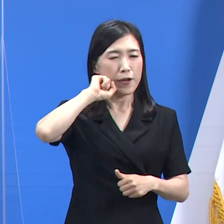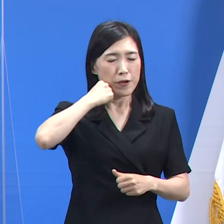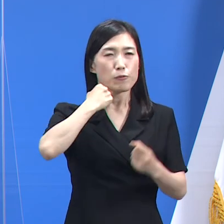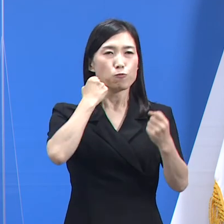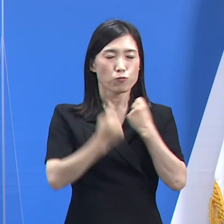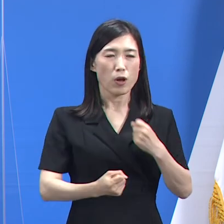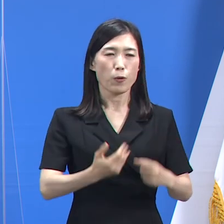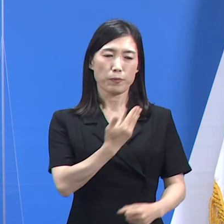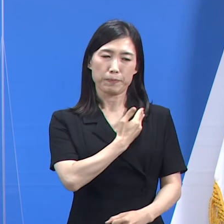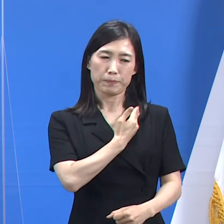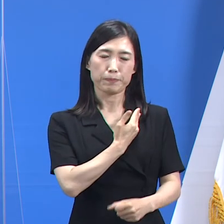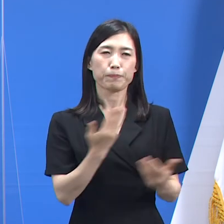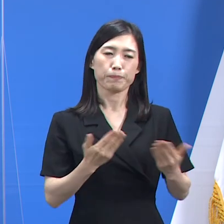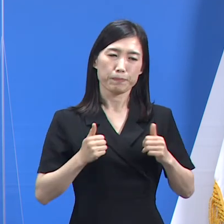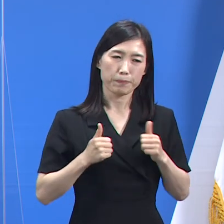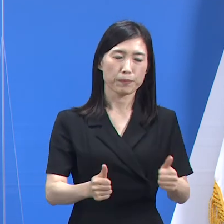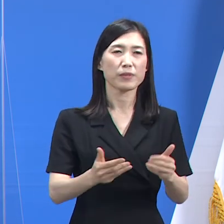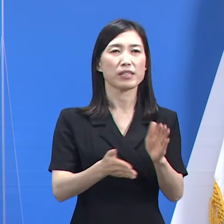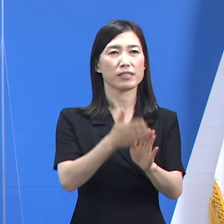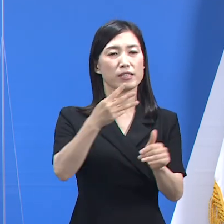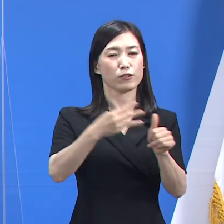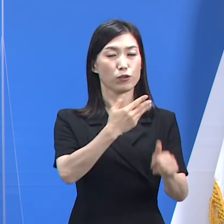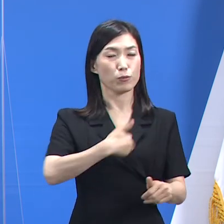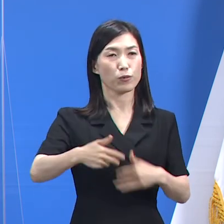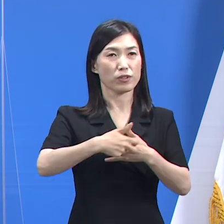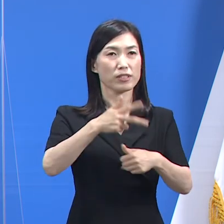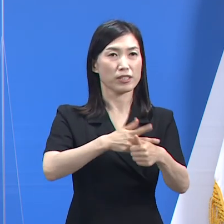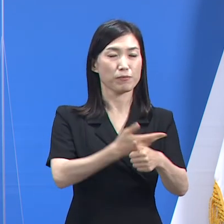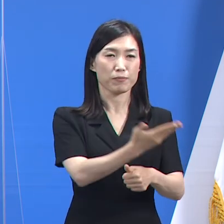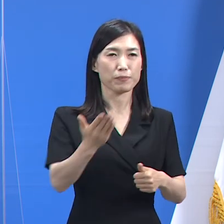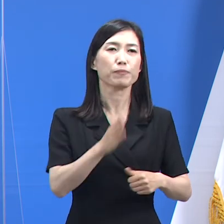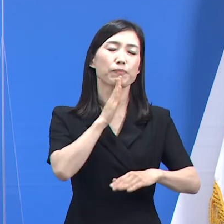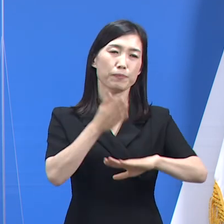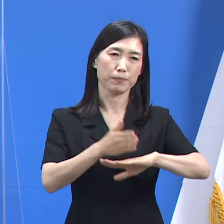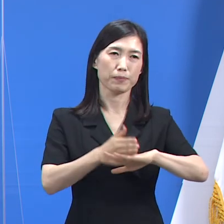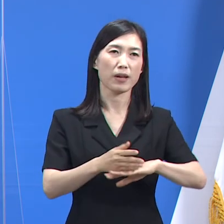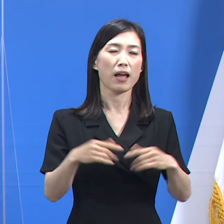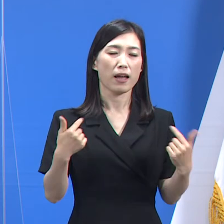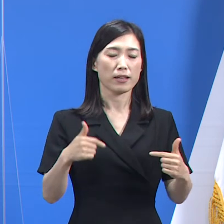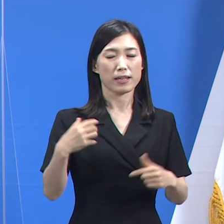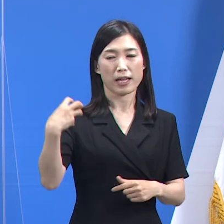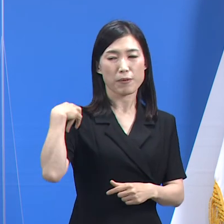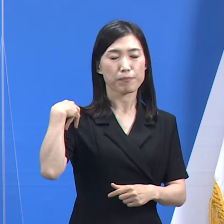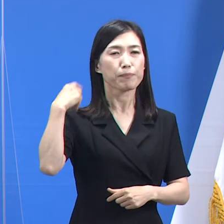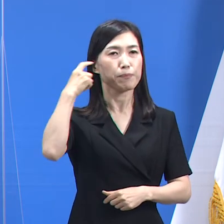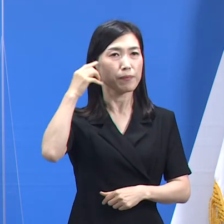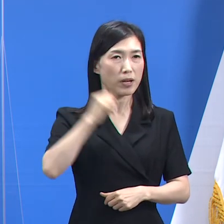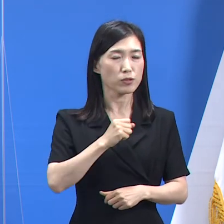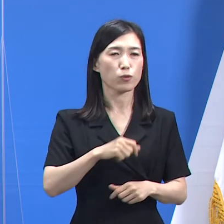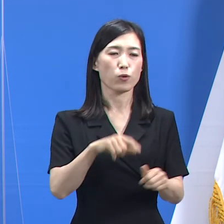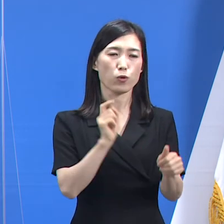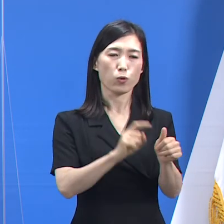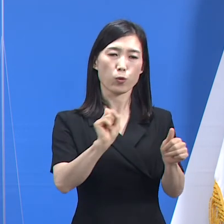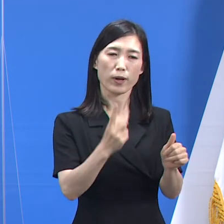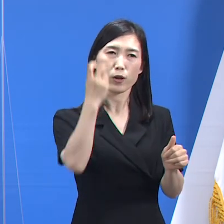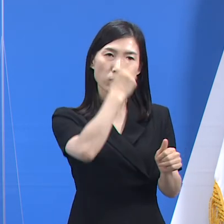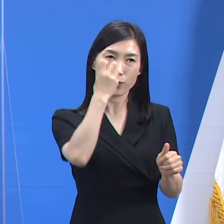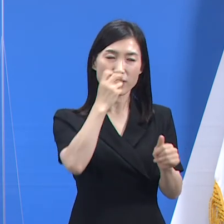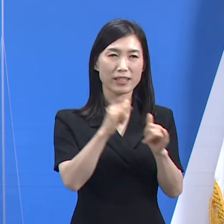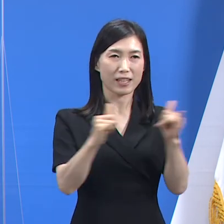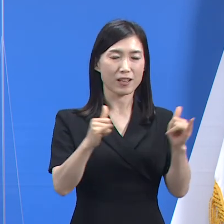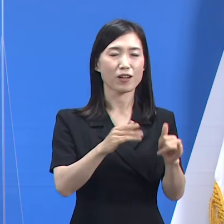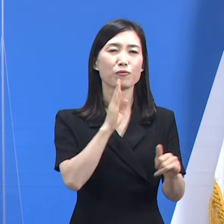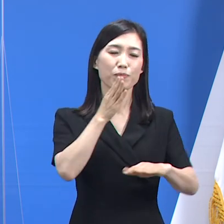현신하는 시군보건소에 감사드립니다. 사명감 속에서 수고하는 역학조사관들께도 감사